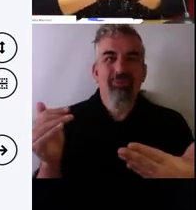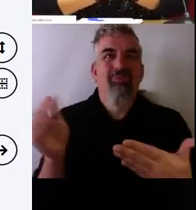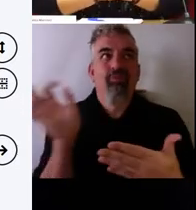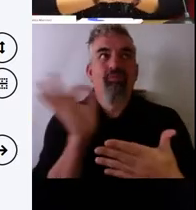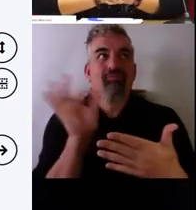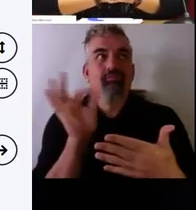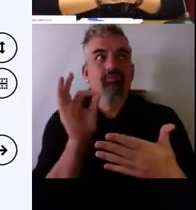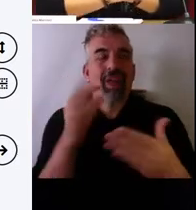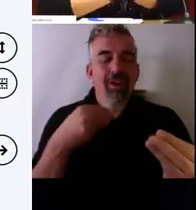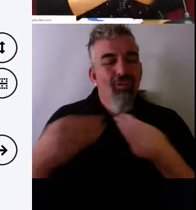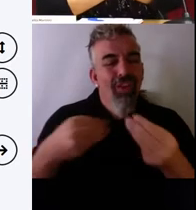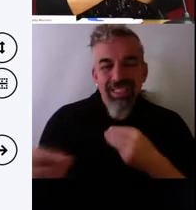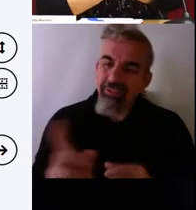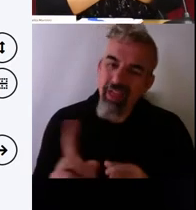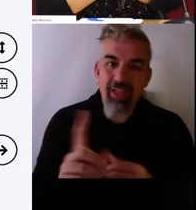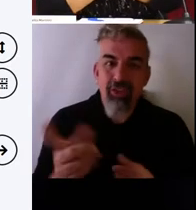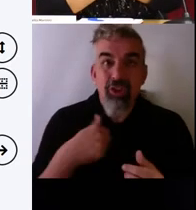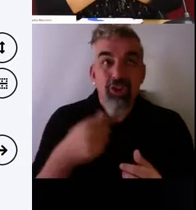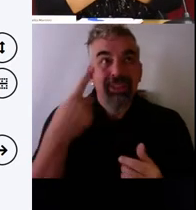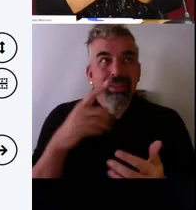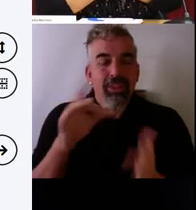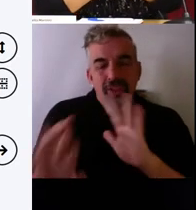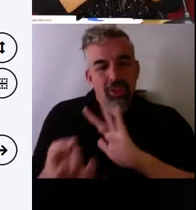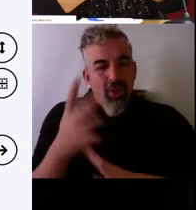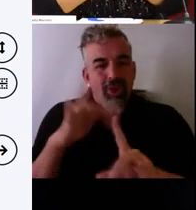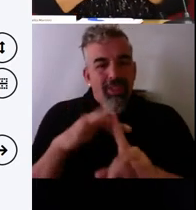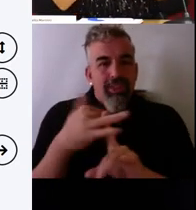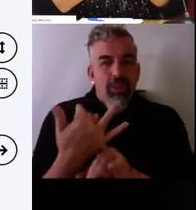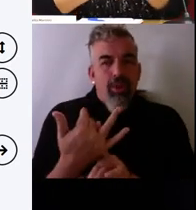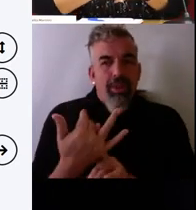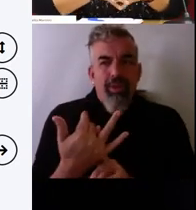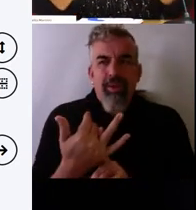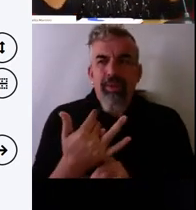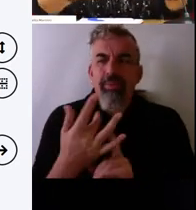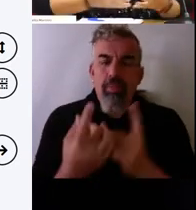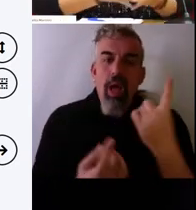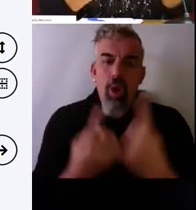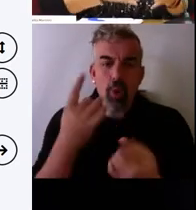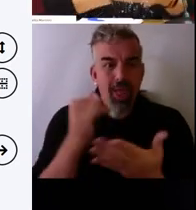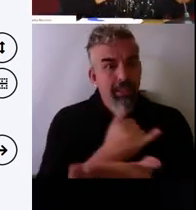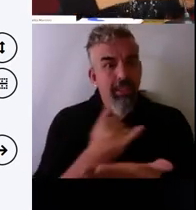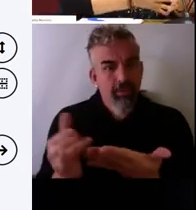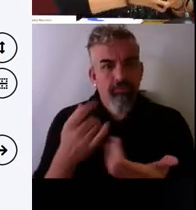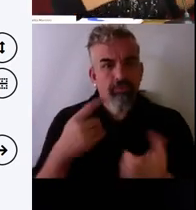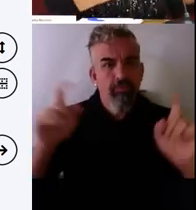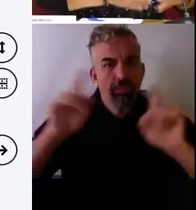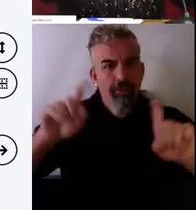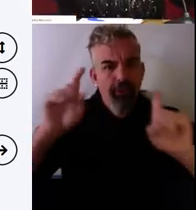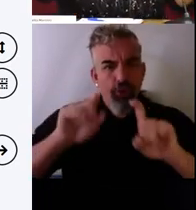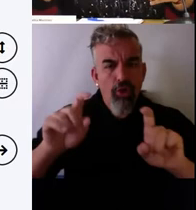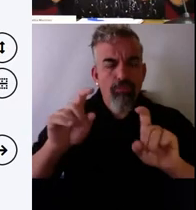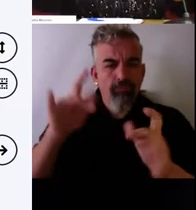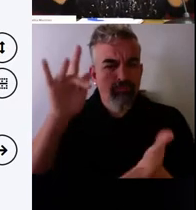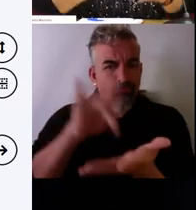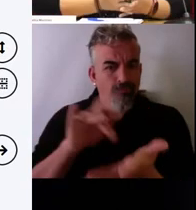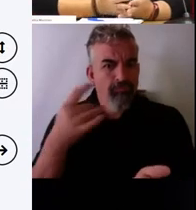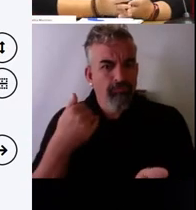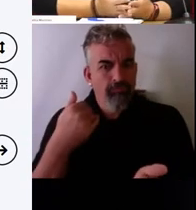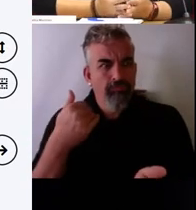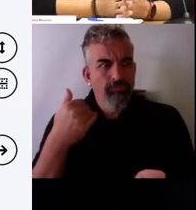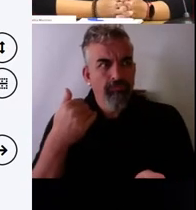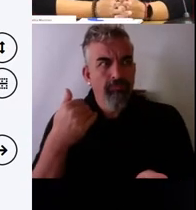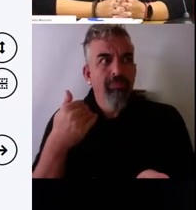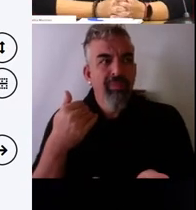yo sí que me encuentro en algunas asignaturas donde el profesor responsable es el de más,